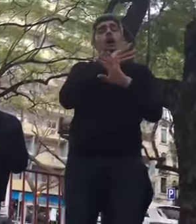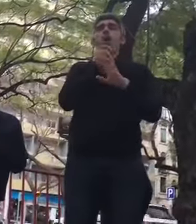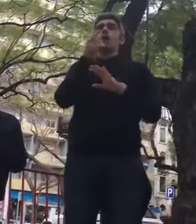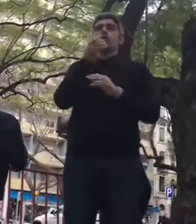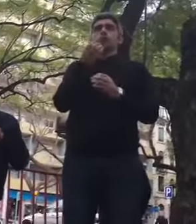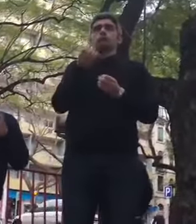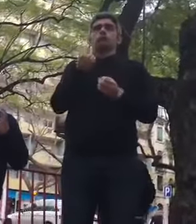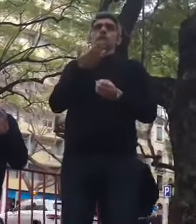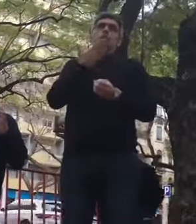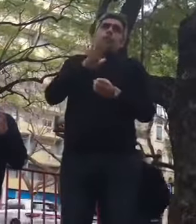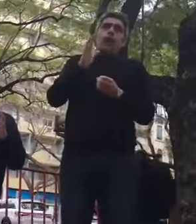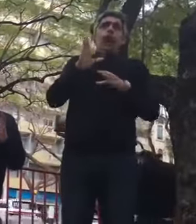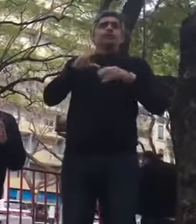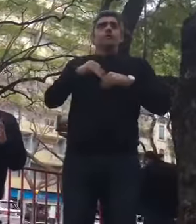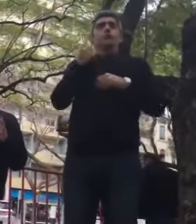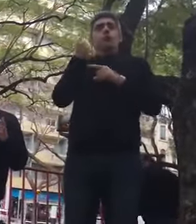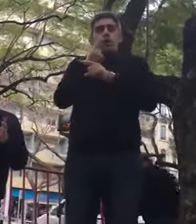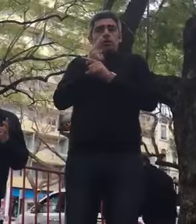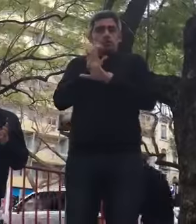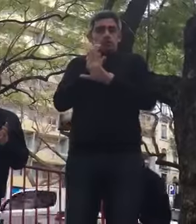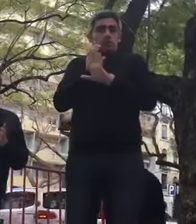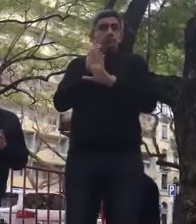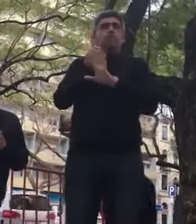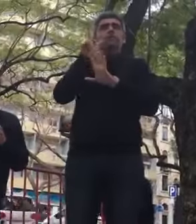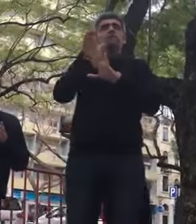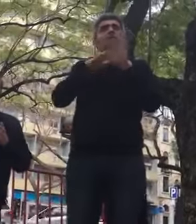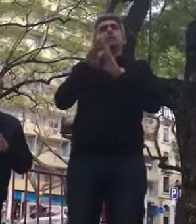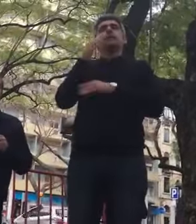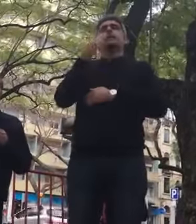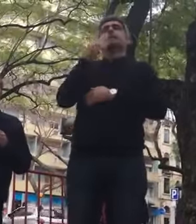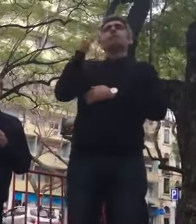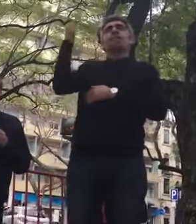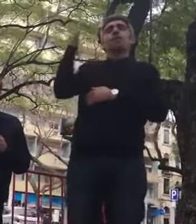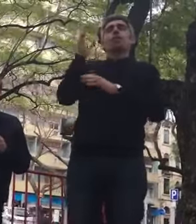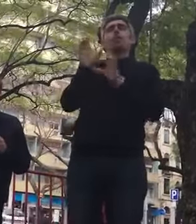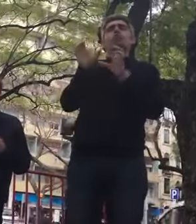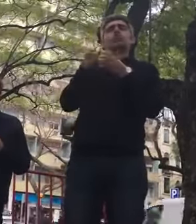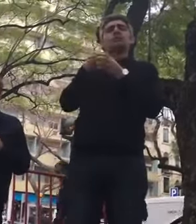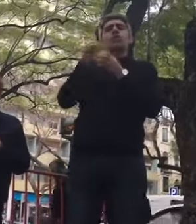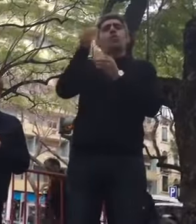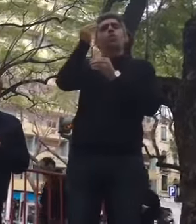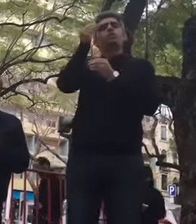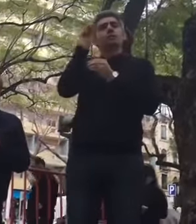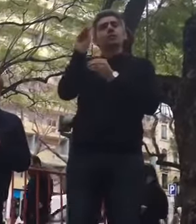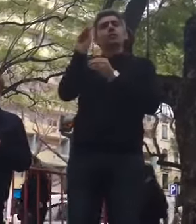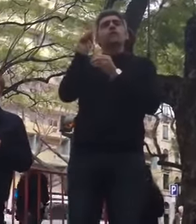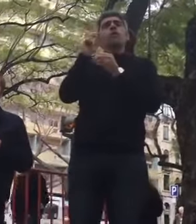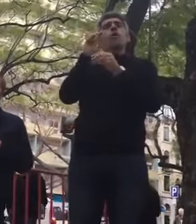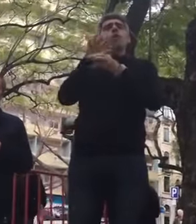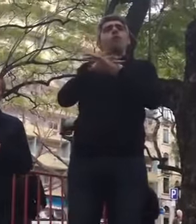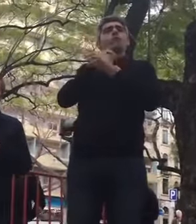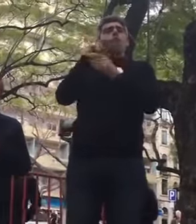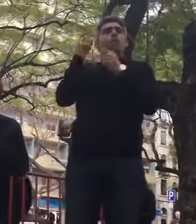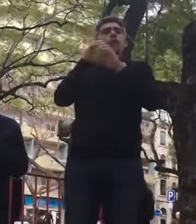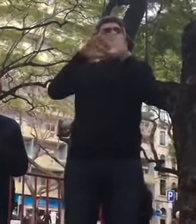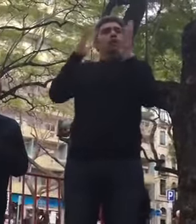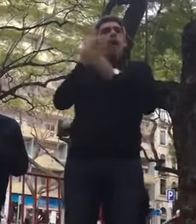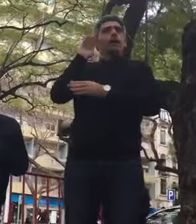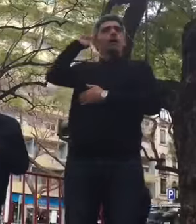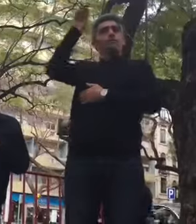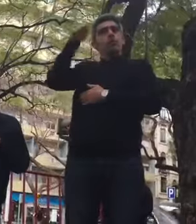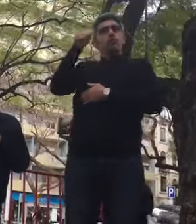aceitado, que é fazermos um pedido ao Conselho Consultivo da Procuradoria-Geral da República,